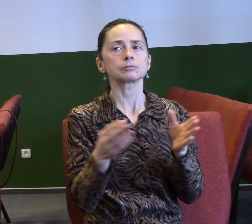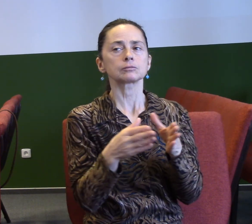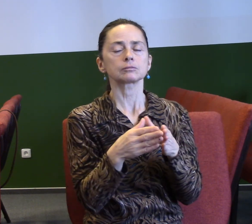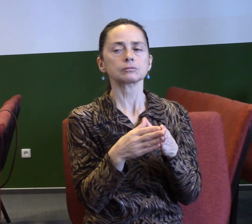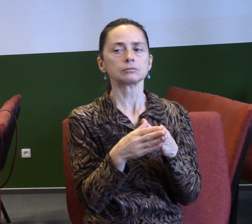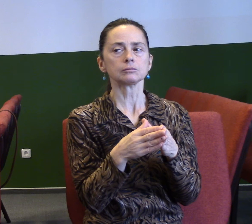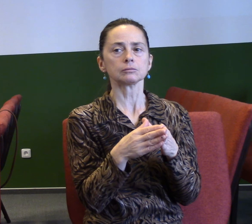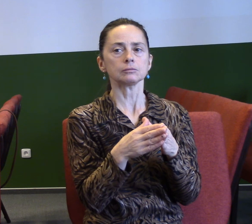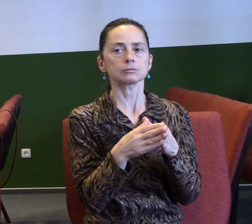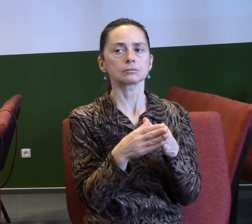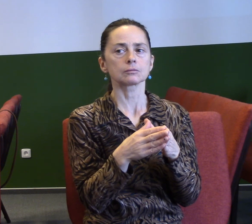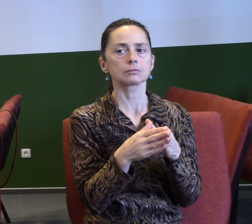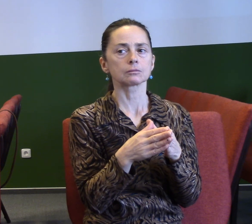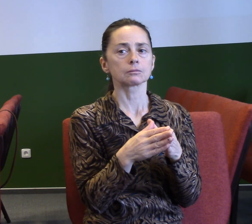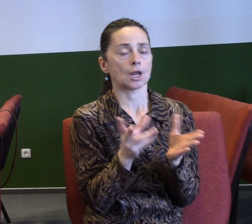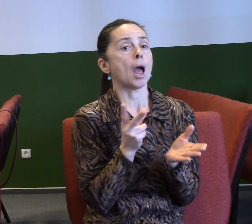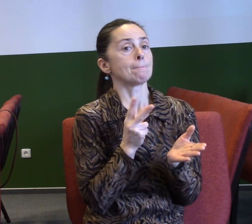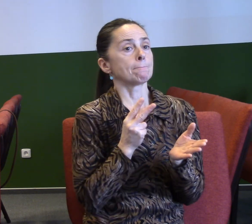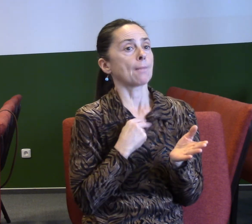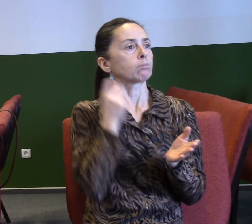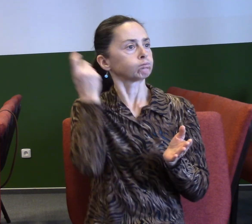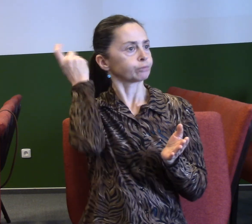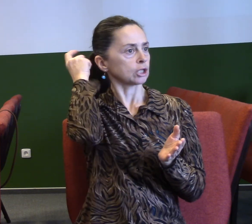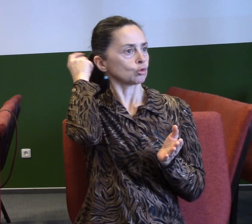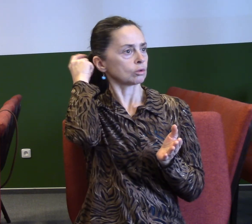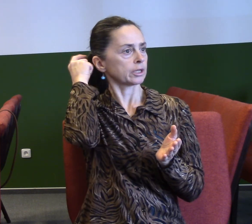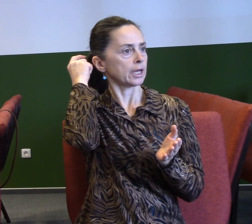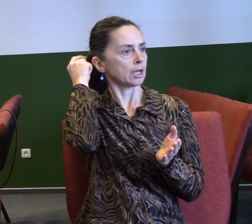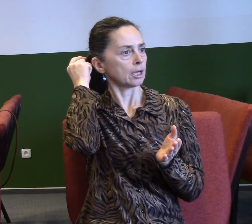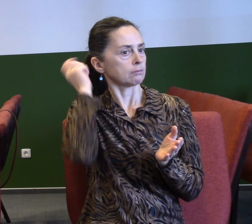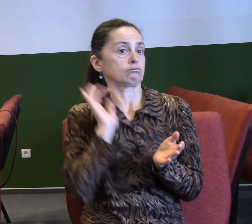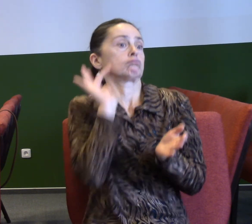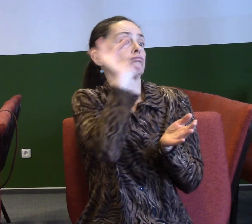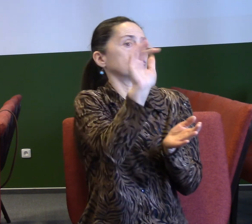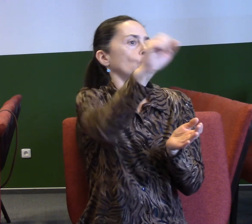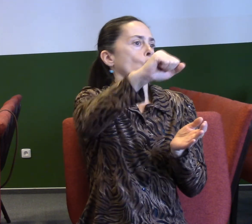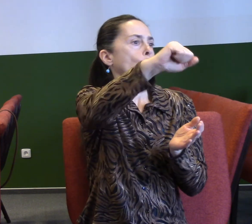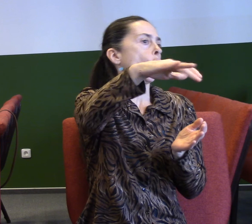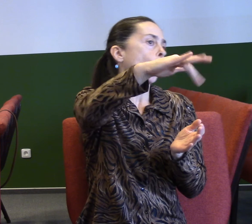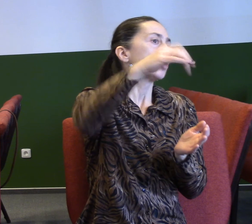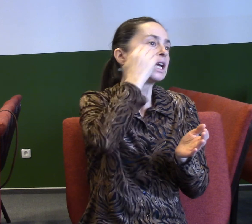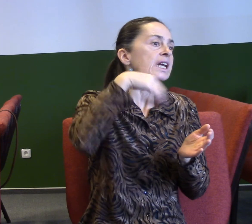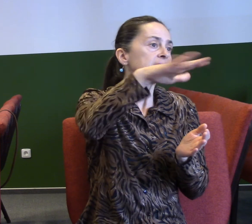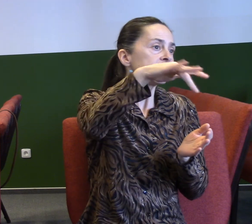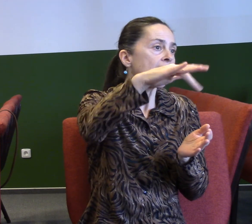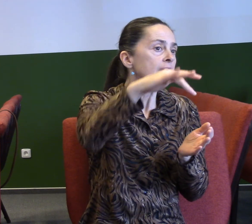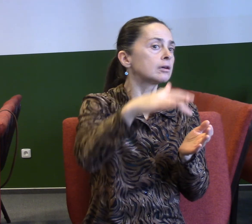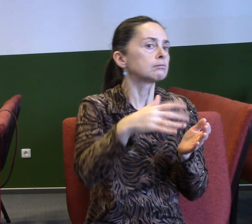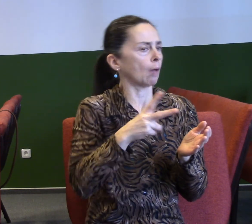když máme nějaké předsudky vůči lidem, s kterými nic neděláme, tak se to nikdy nezmění. A jak to